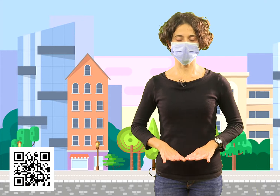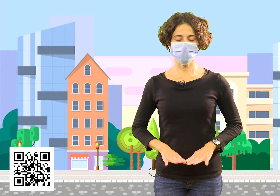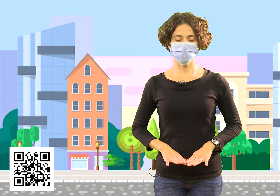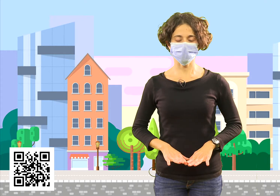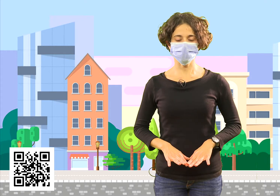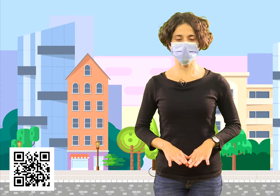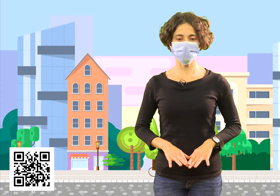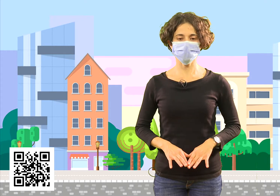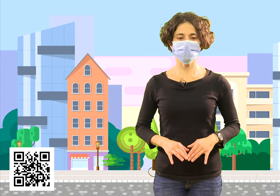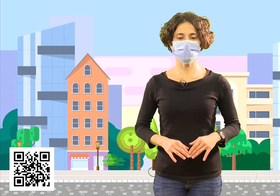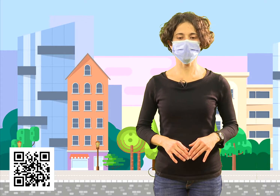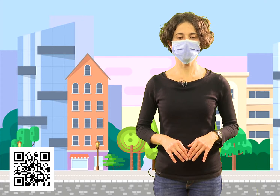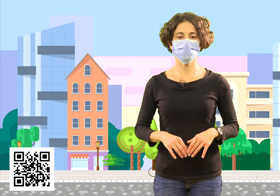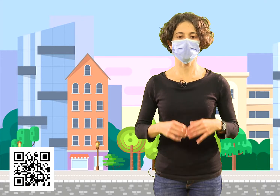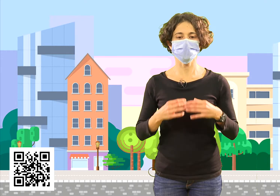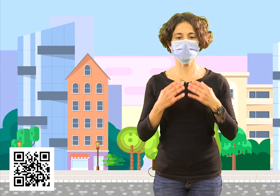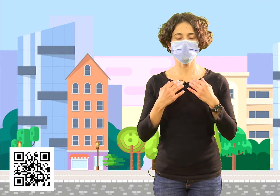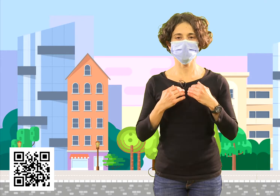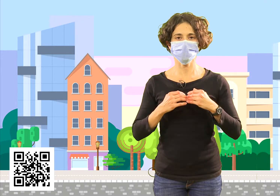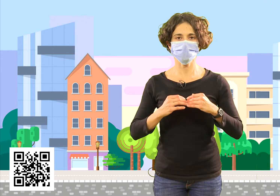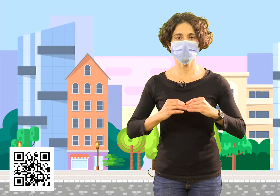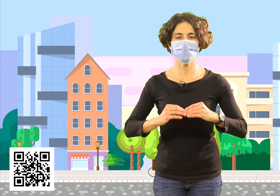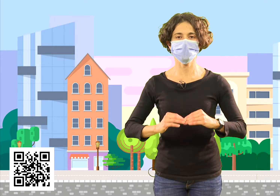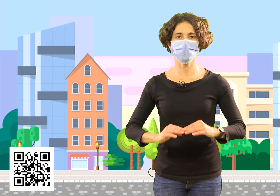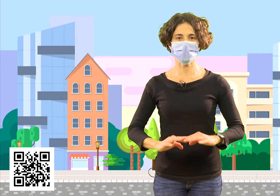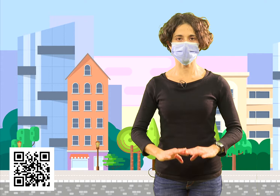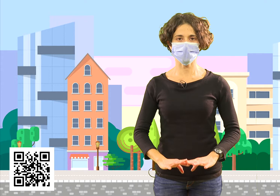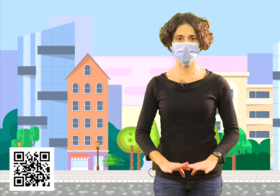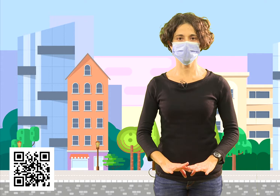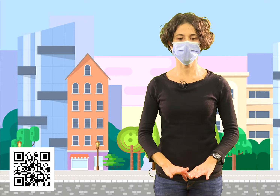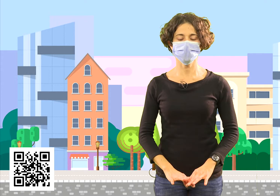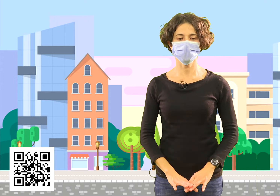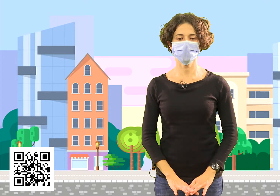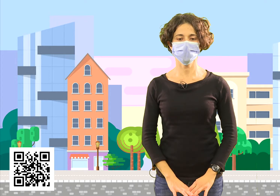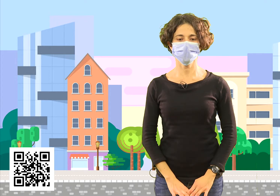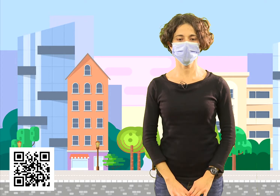Paramos dos segunditos y poco a poco iremos expulsando el aire por la boca.